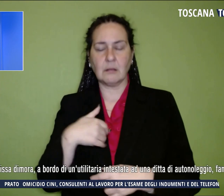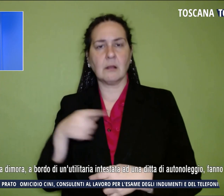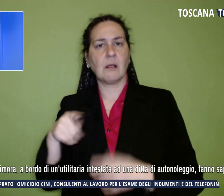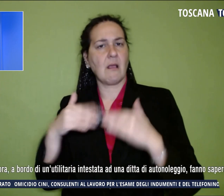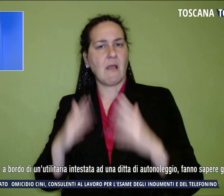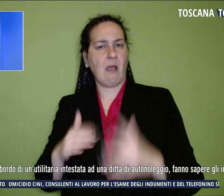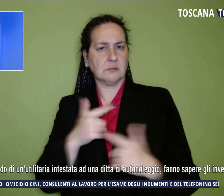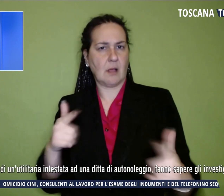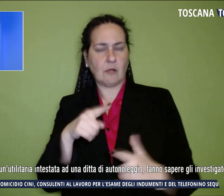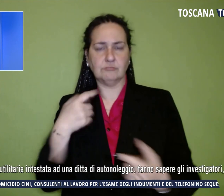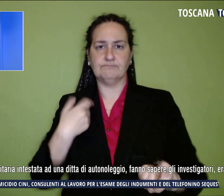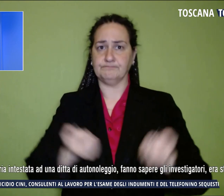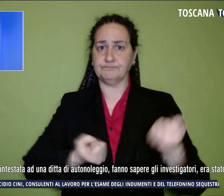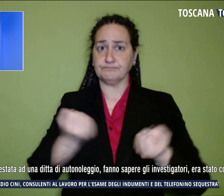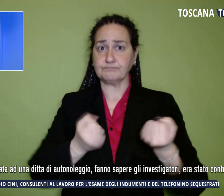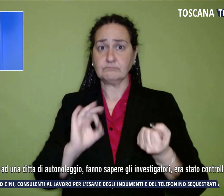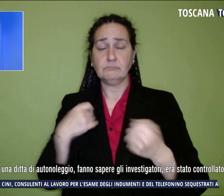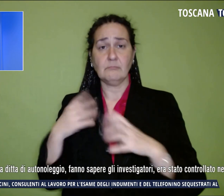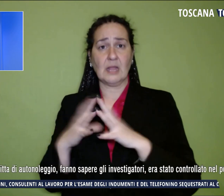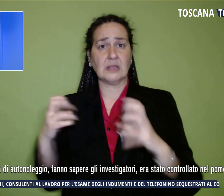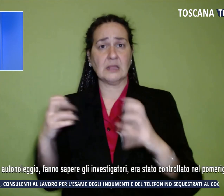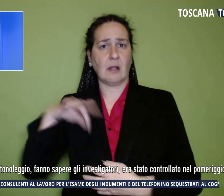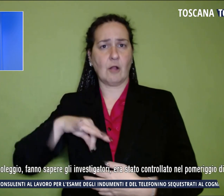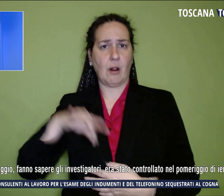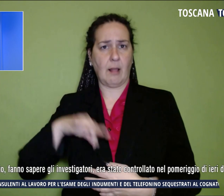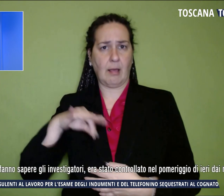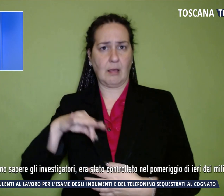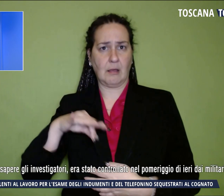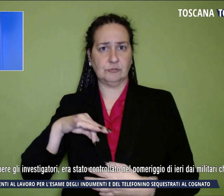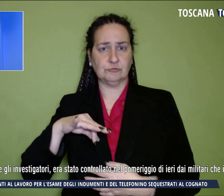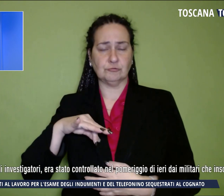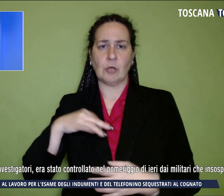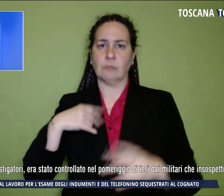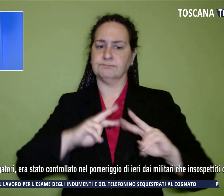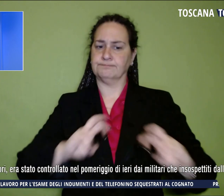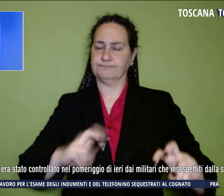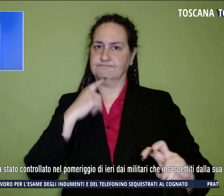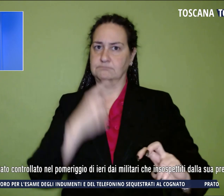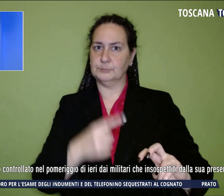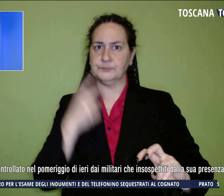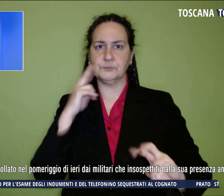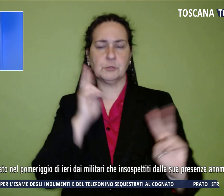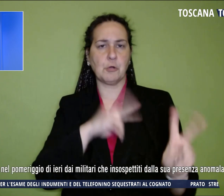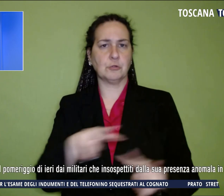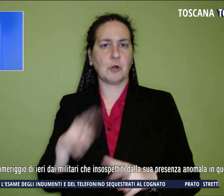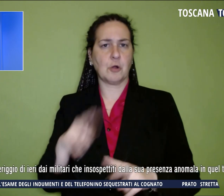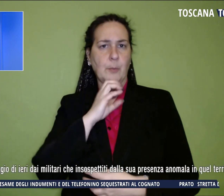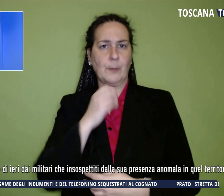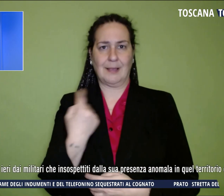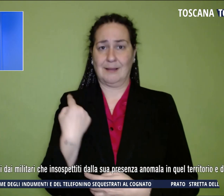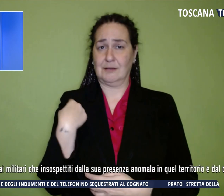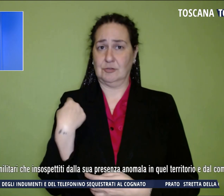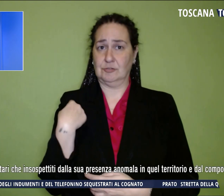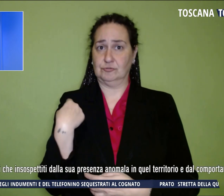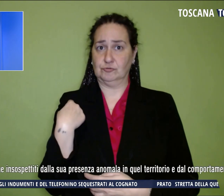intestata a una ditta di autonoleggio, fanno sapere gli investigatori, era stato controllato nel pomeriggio di ieri dai militari, che,